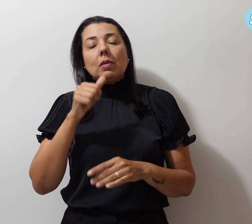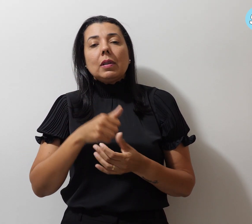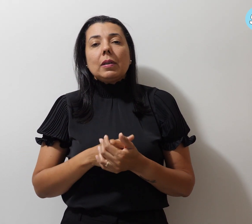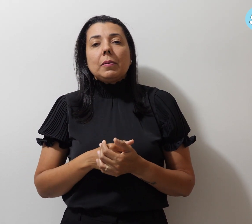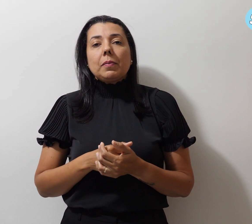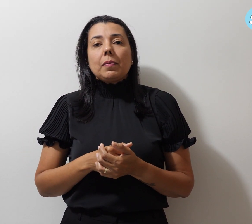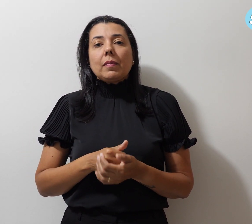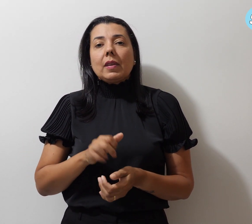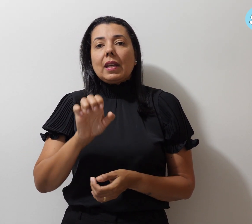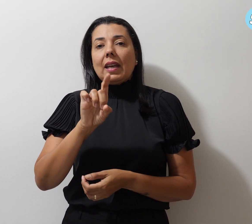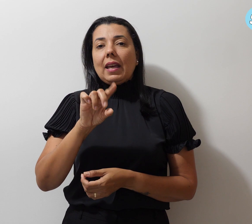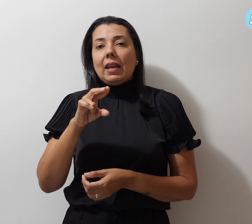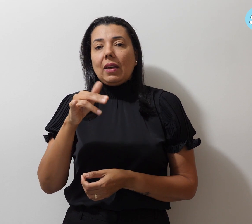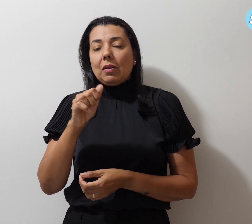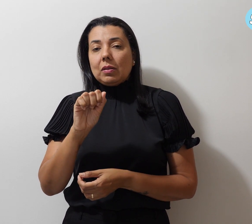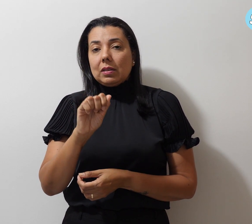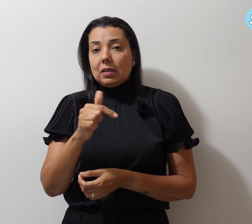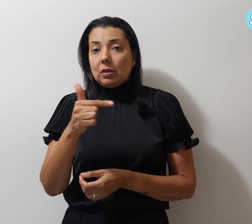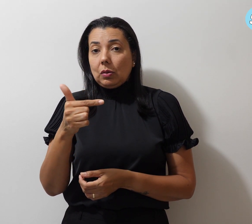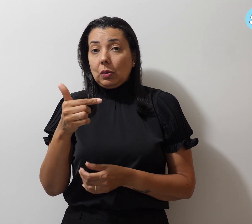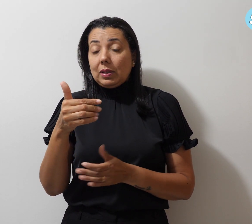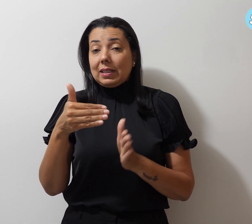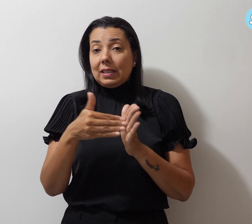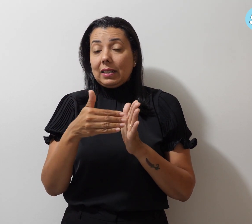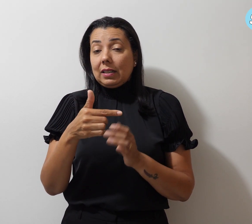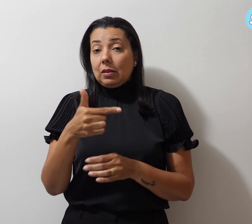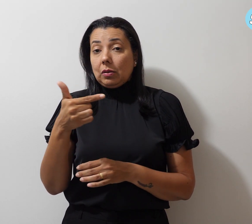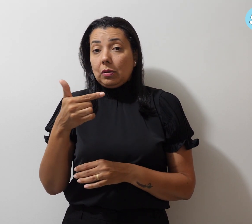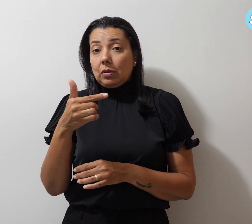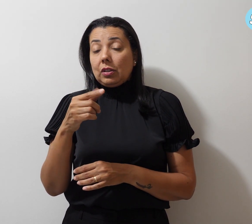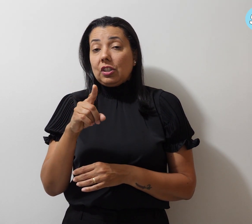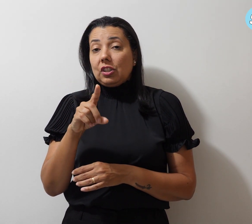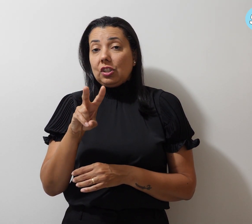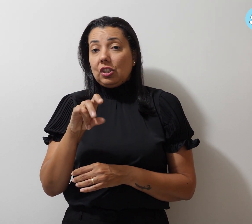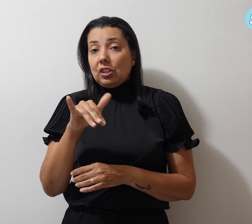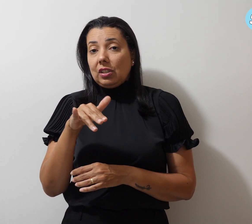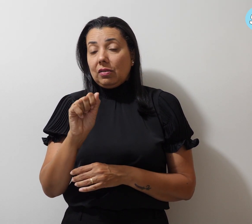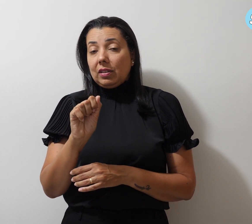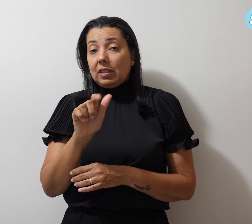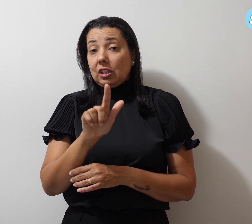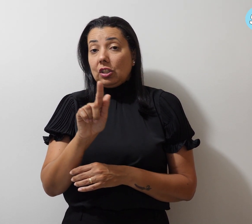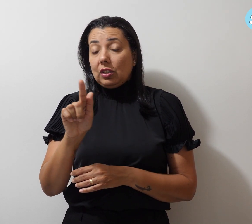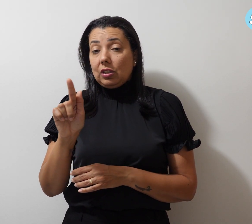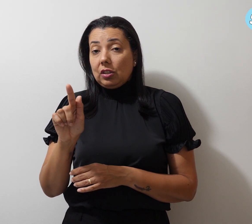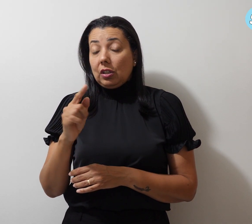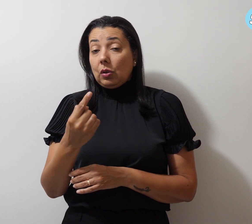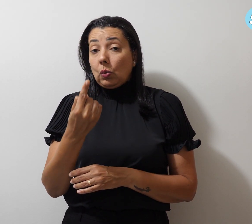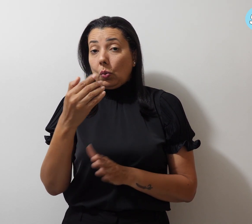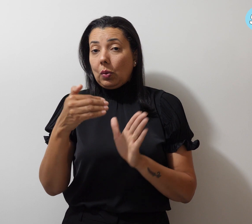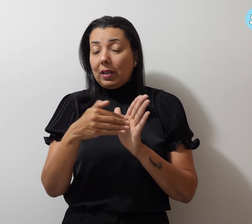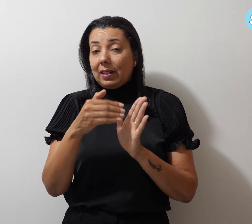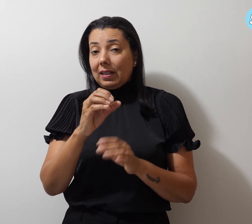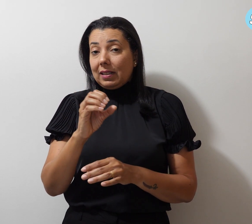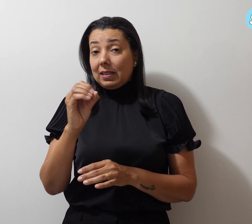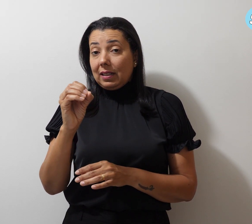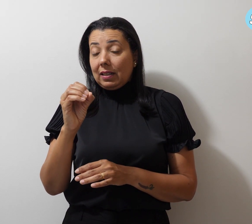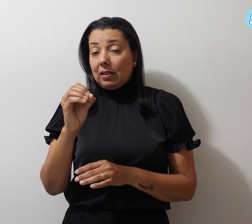Elzas 2 a 2 no Divas. GG 1 a 0 no Feministas